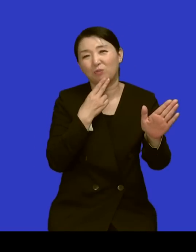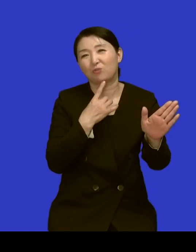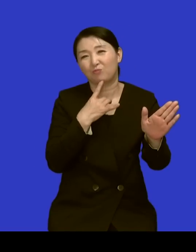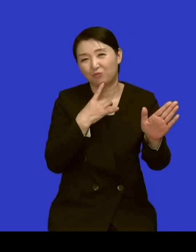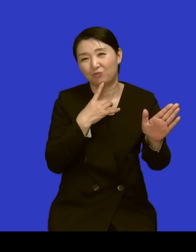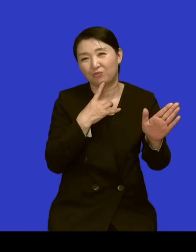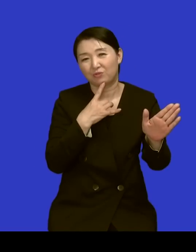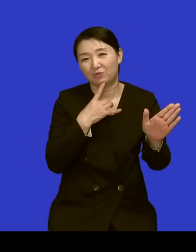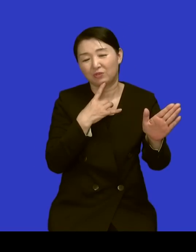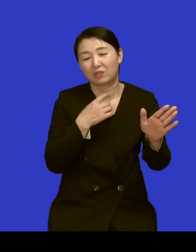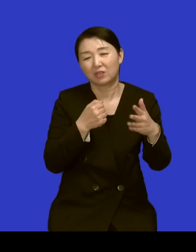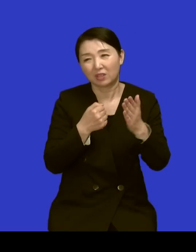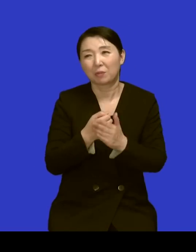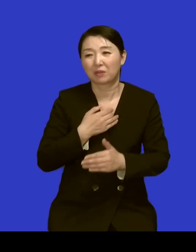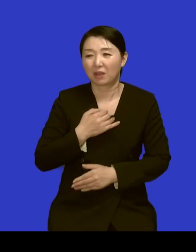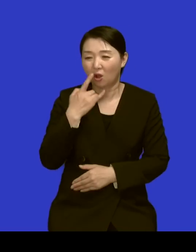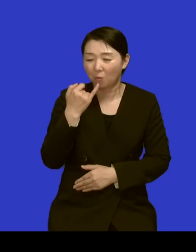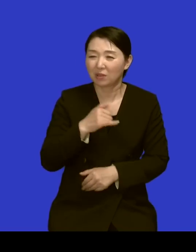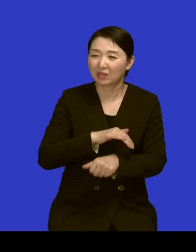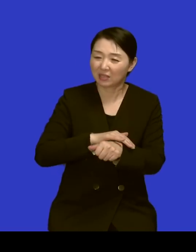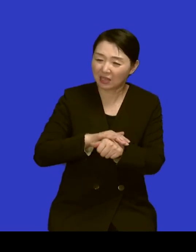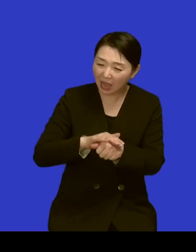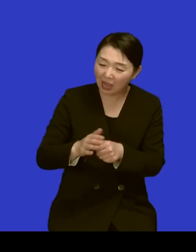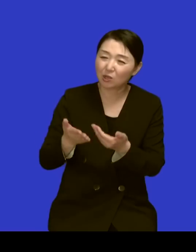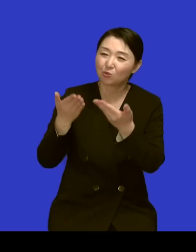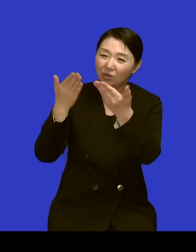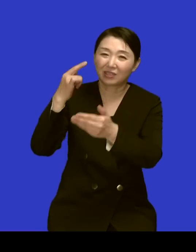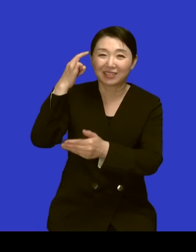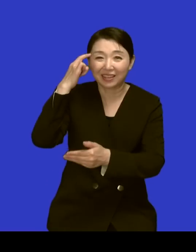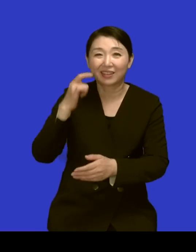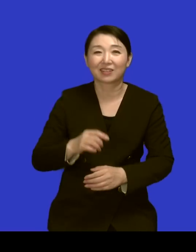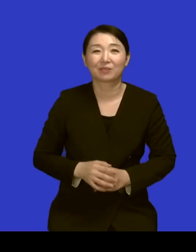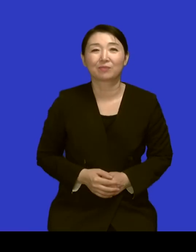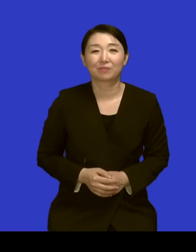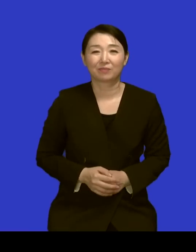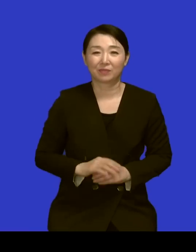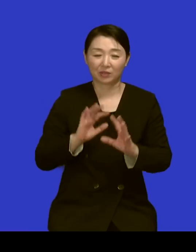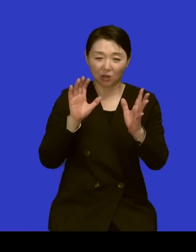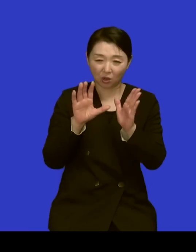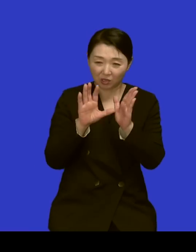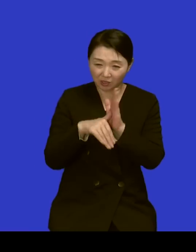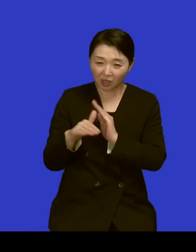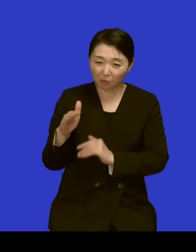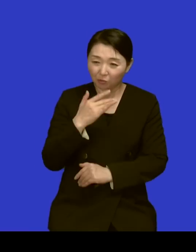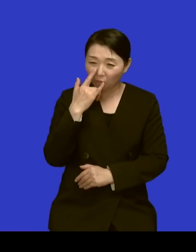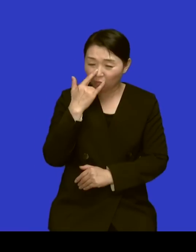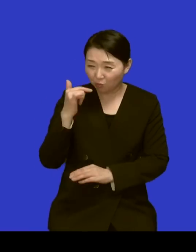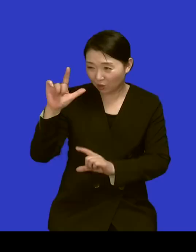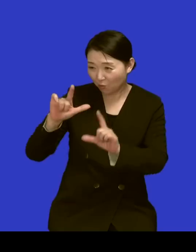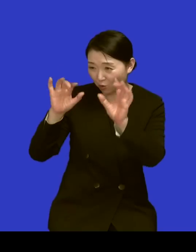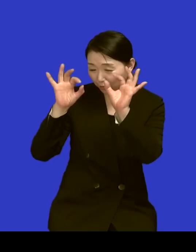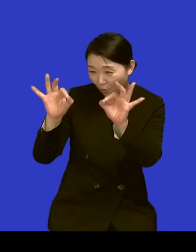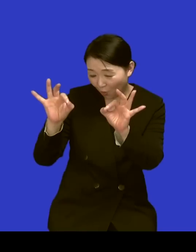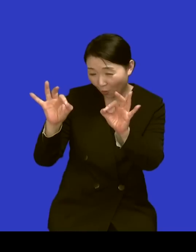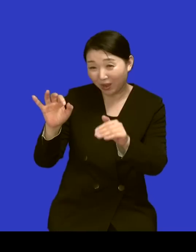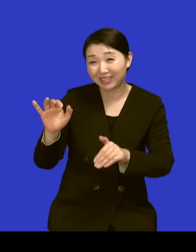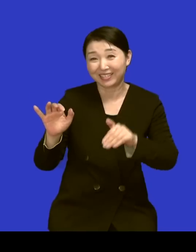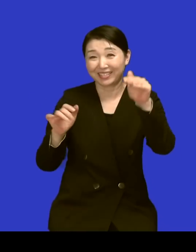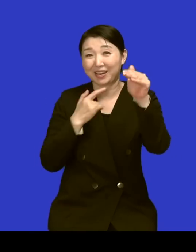생각도 해본 적이 있죠 그렇겠네요 아무래도 그 어린 시절부터 그 부모님의 그런 모습을 보고 자랐으니까 영향이 있겠죠 네